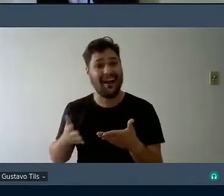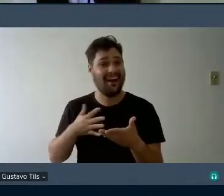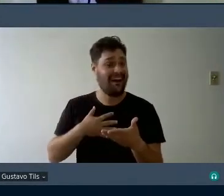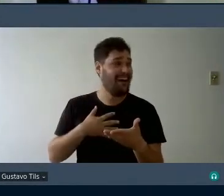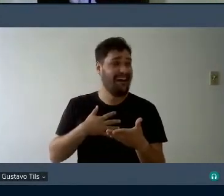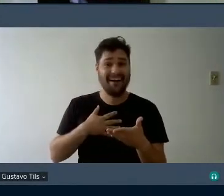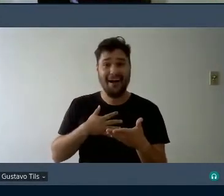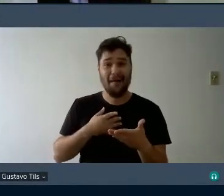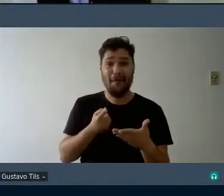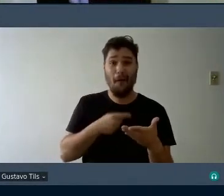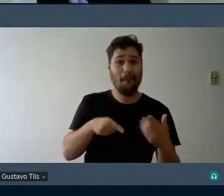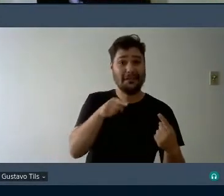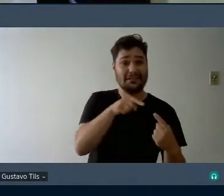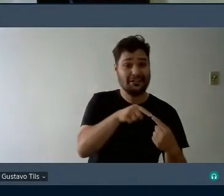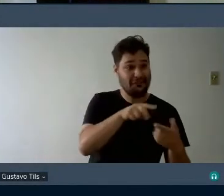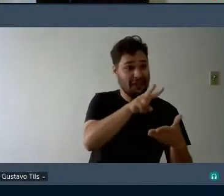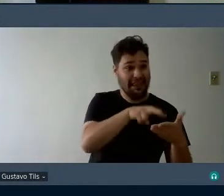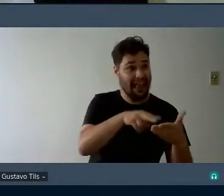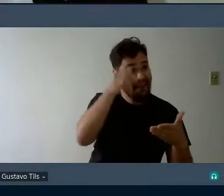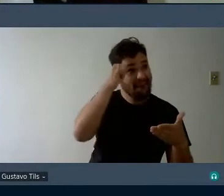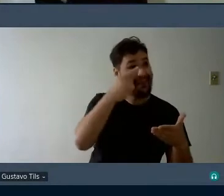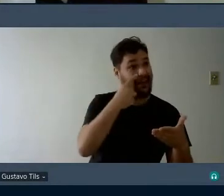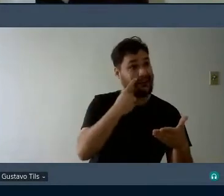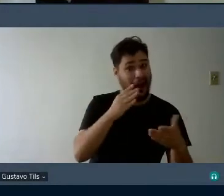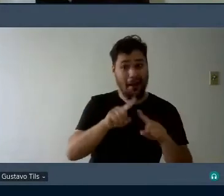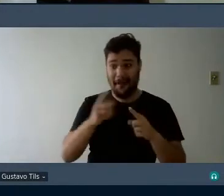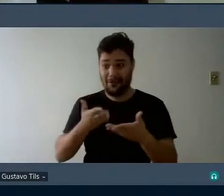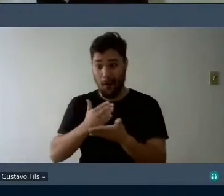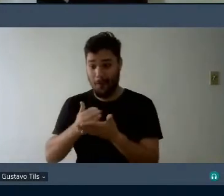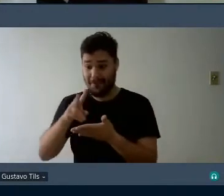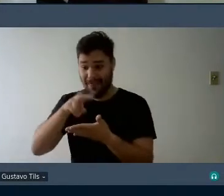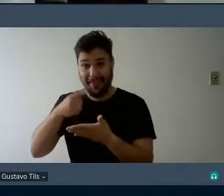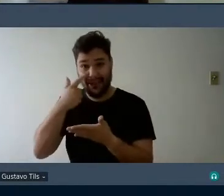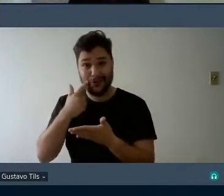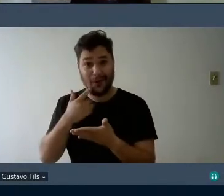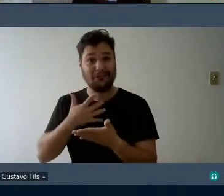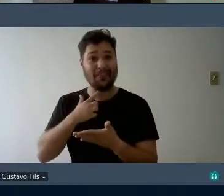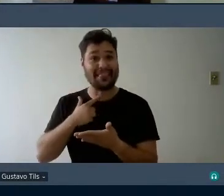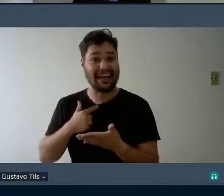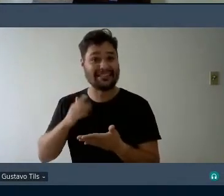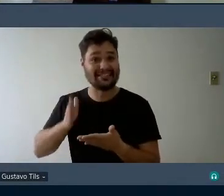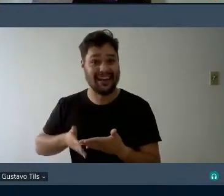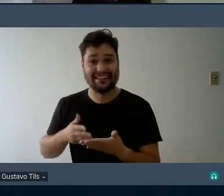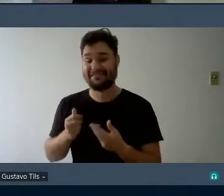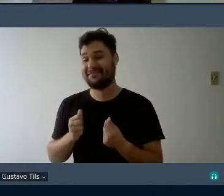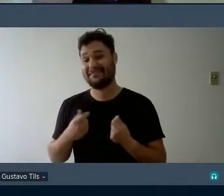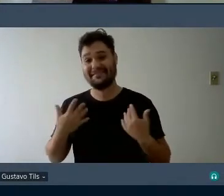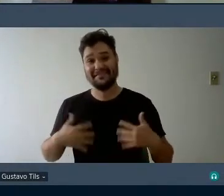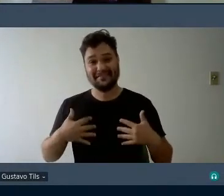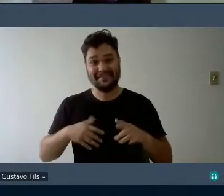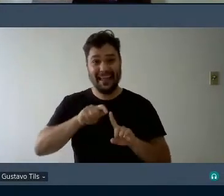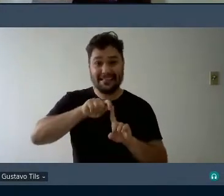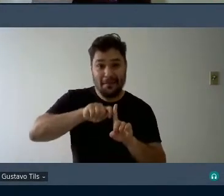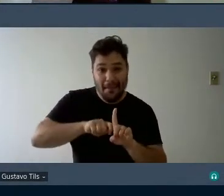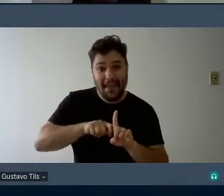água abaixo então vamos lá este mês é conhecido como setembro azul